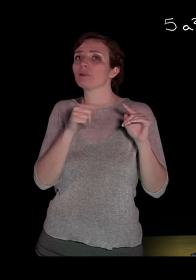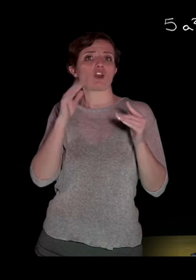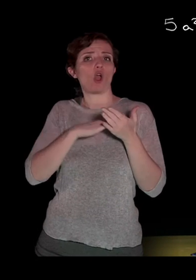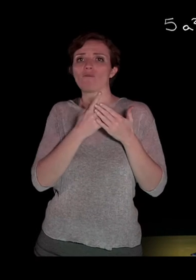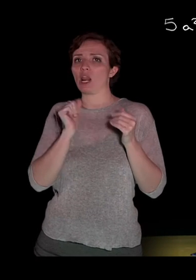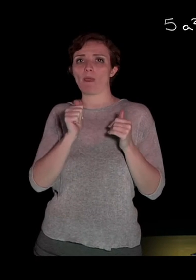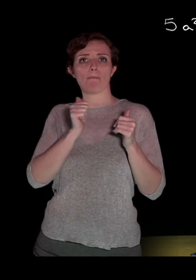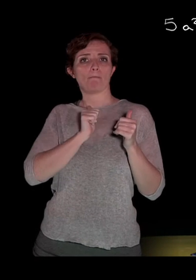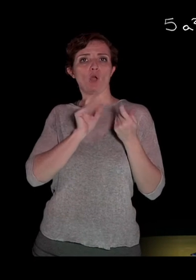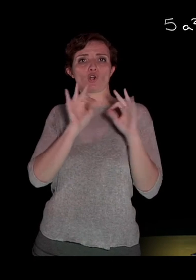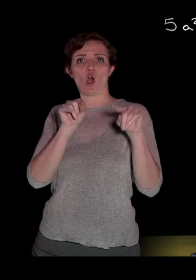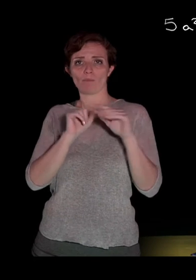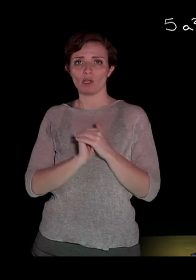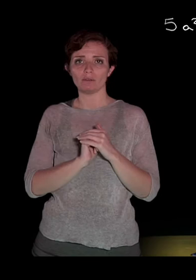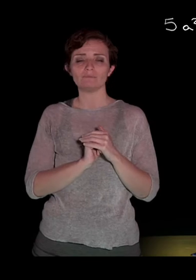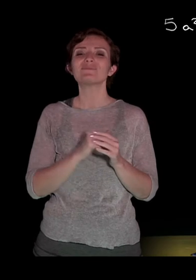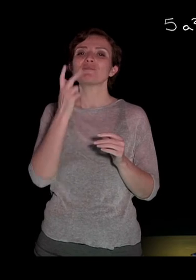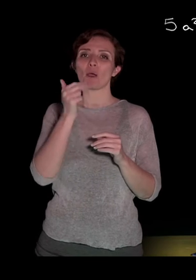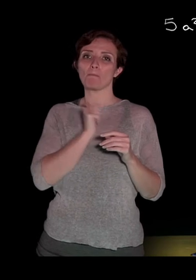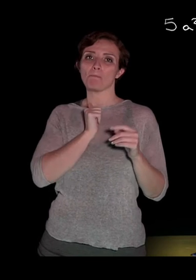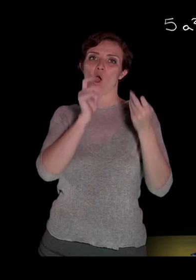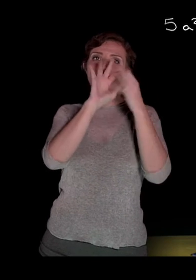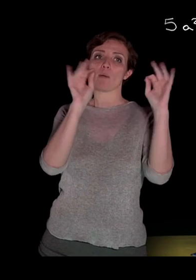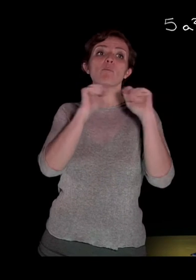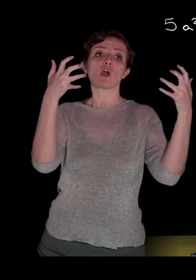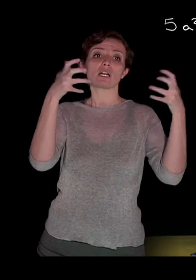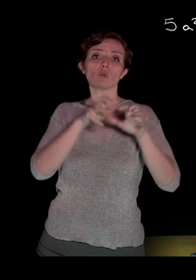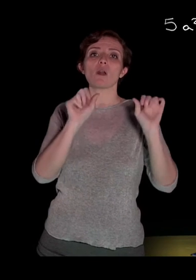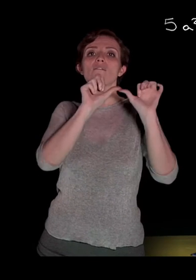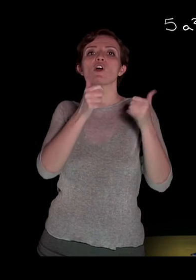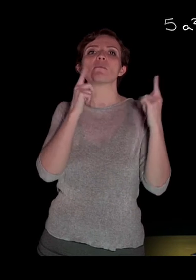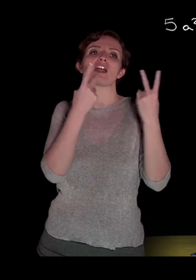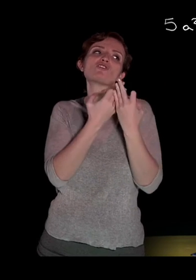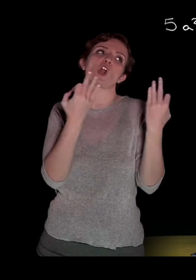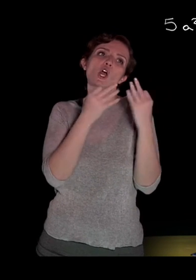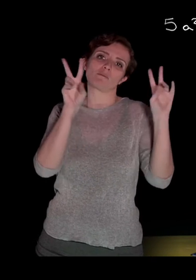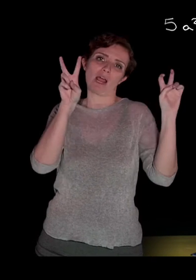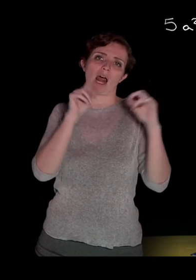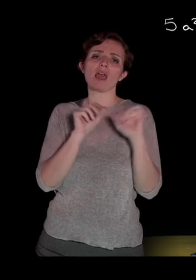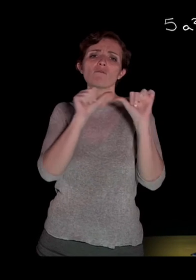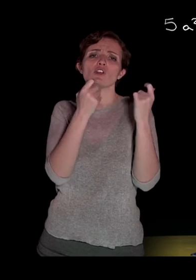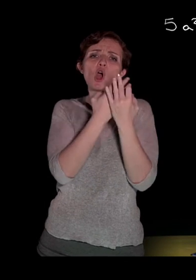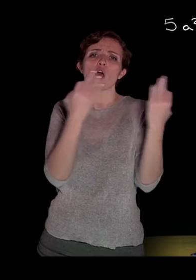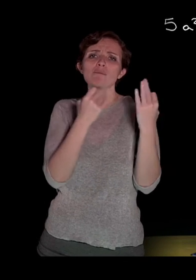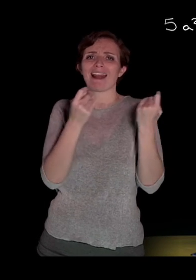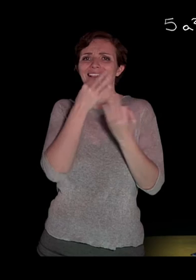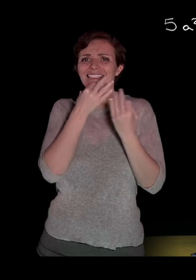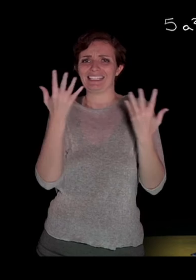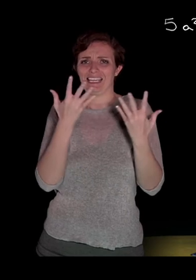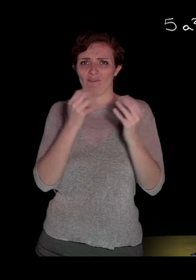Andiamo subito a vedere come si può ridurre un monomio a forma normale, quindi qual è la forma normale di un monomio. Un monomio si dice ridotto a forma normale quando